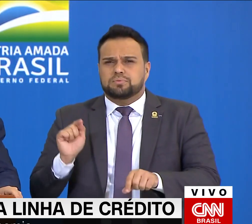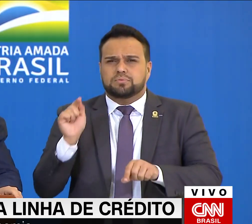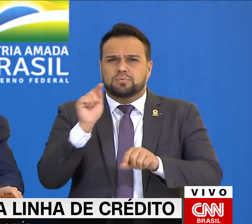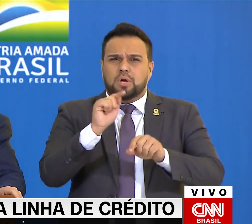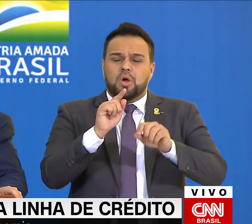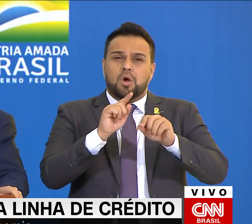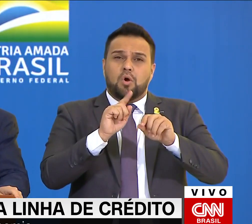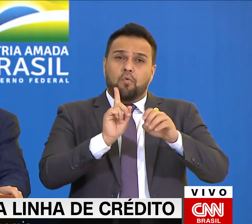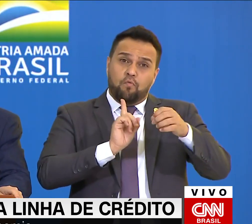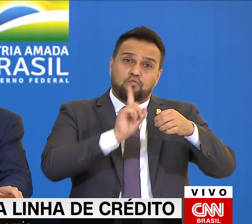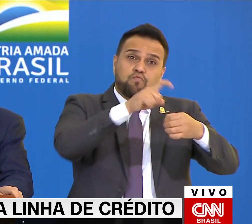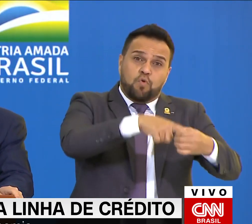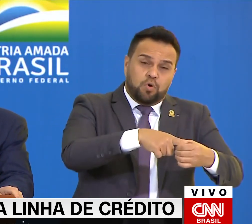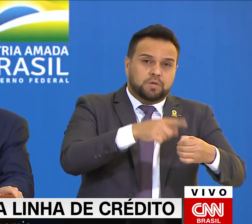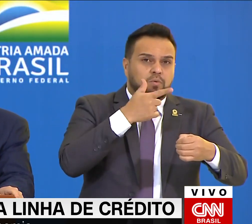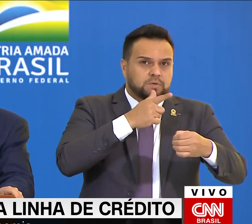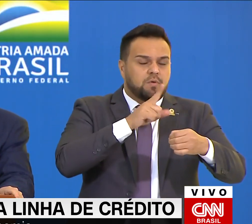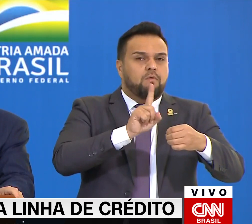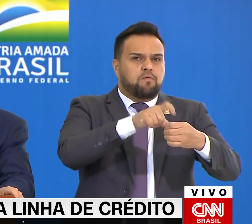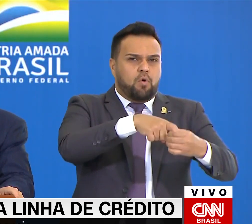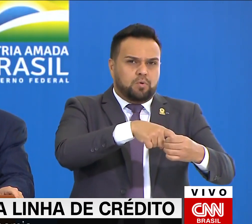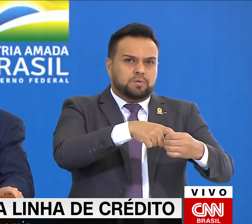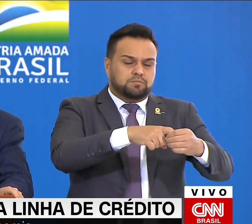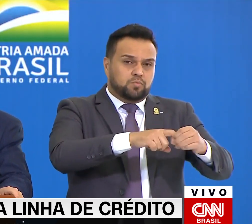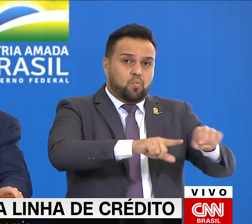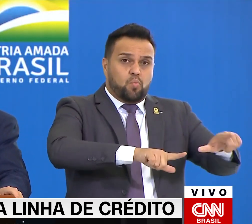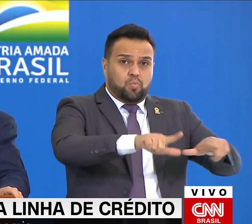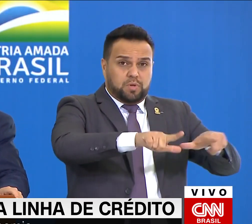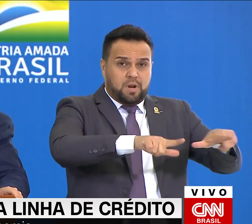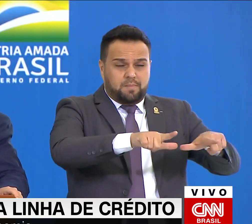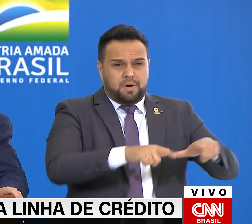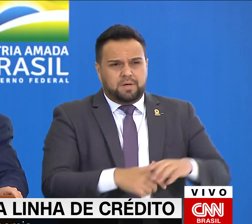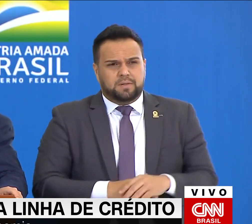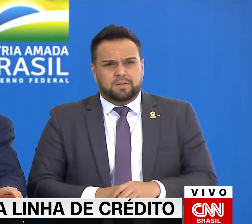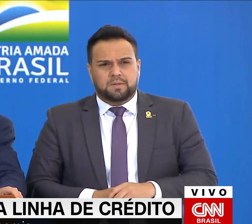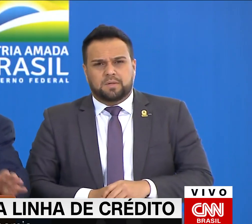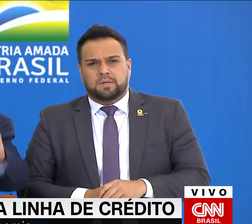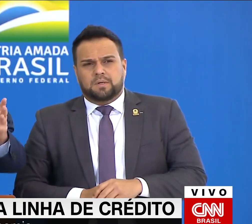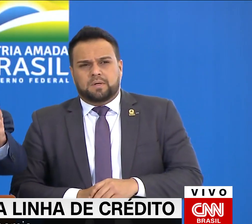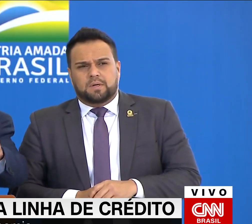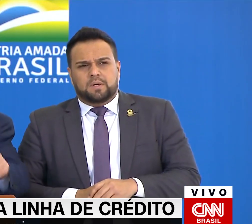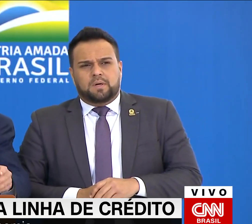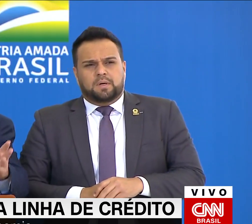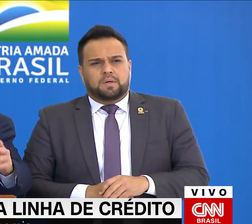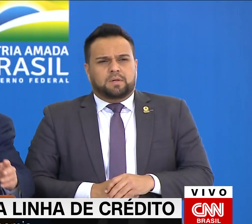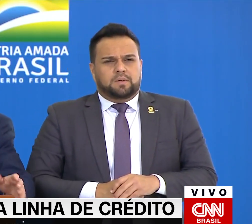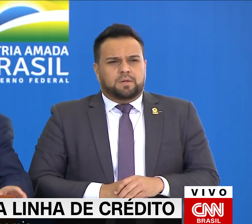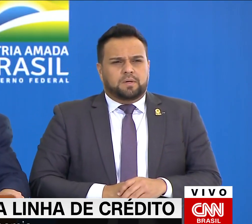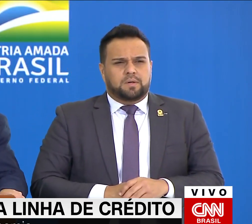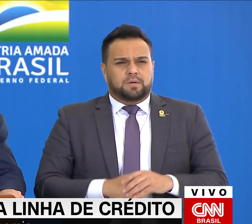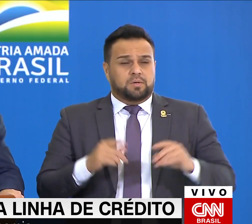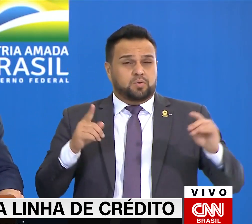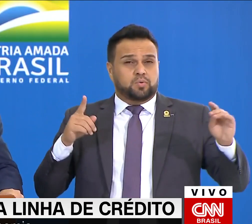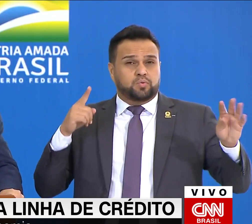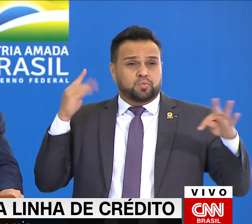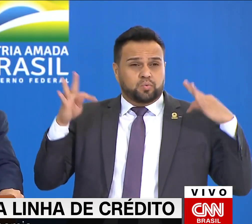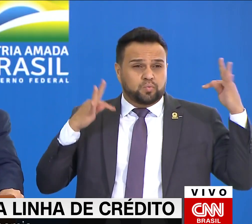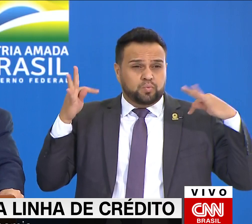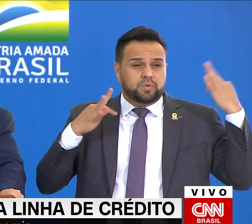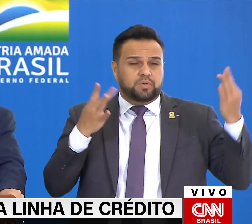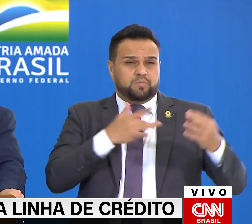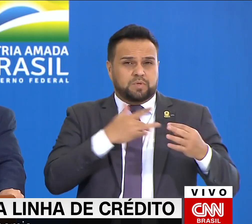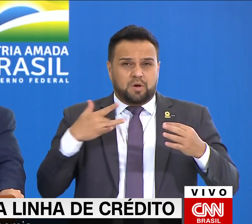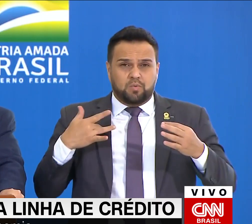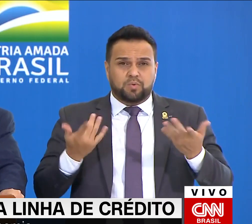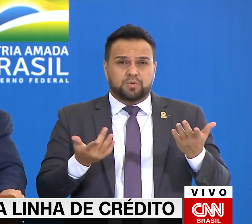Do setor serviços, que foi o mais atingido, serviços, turismo, eventos, economia volta com a saúde, saúde voltando. Como o presidente